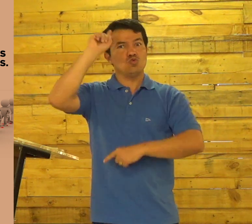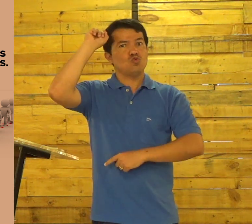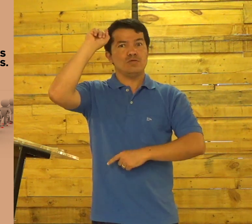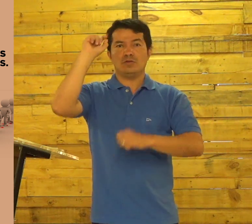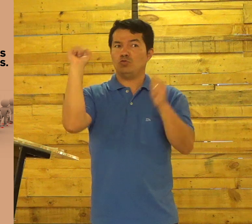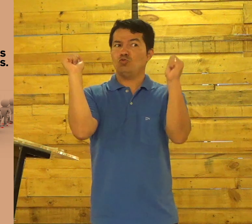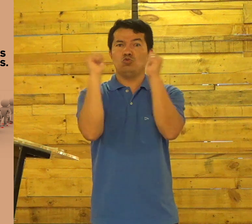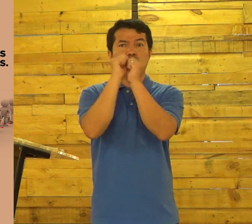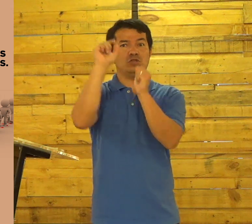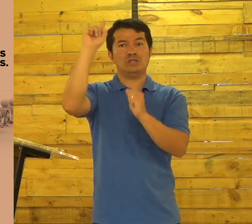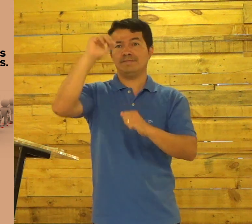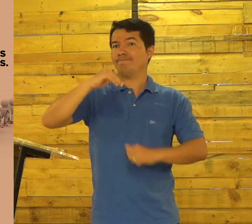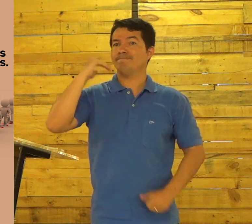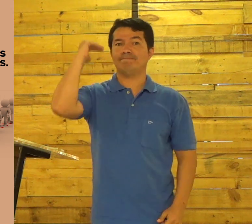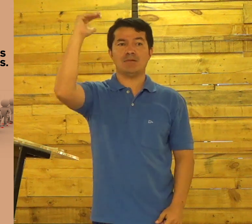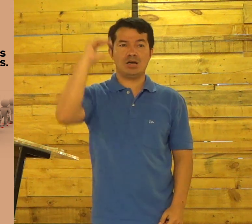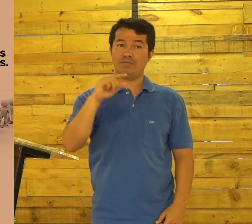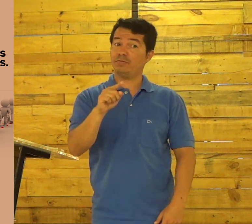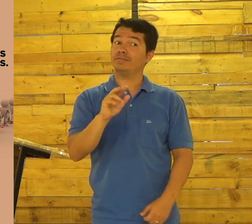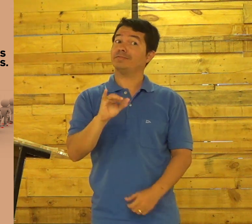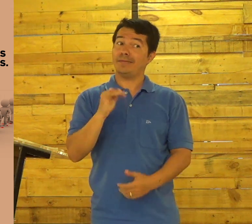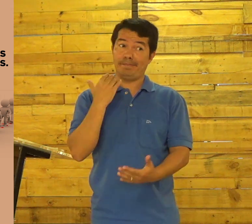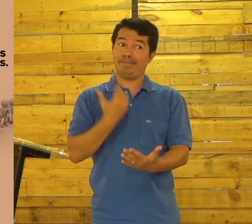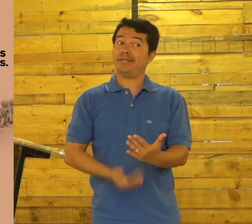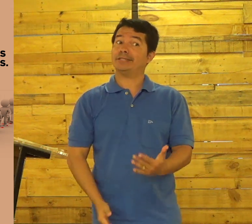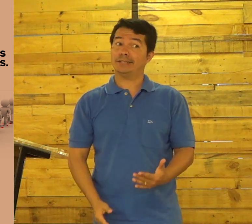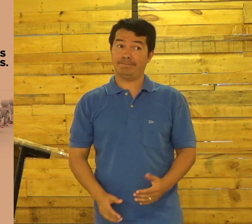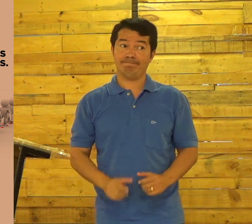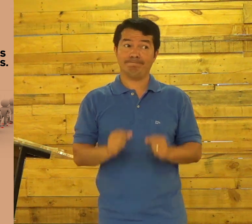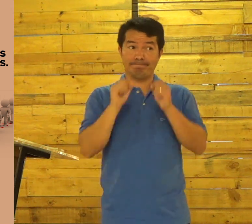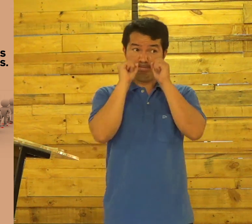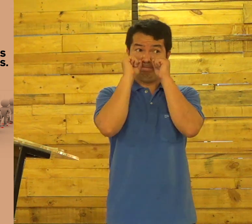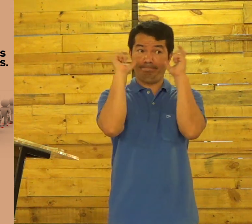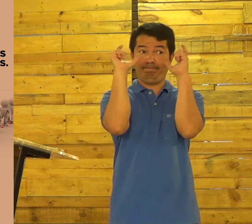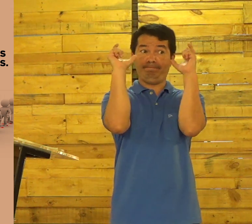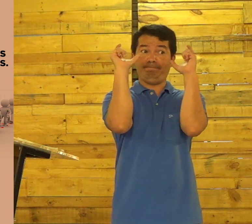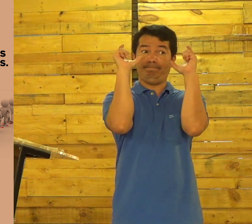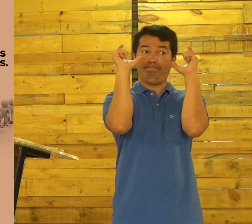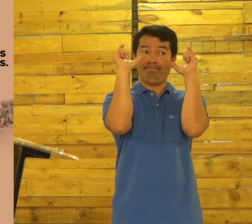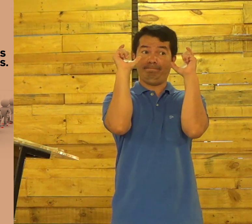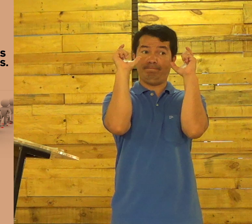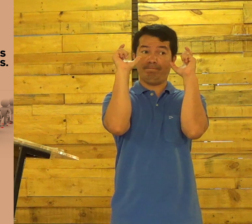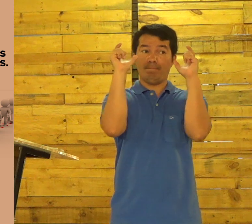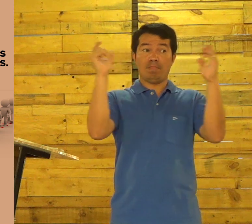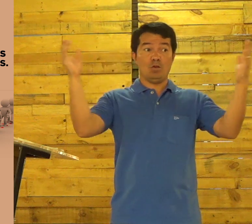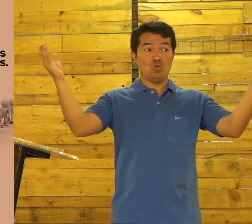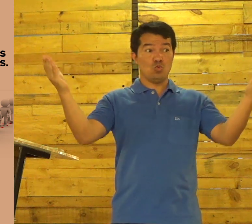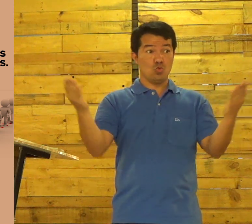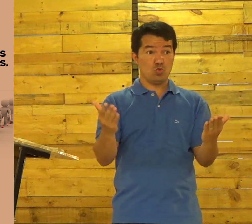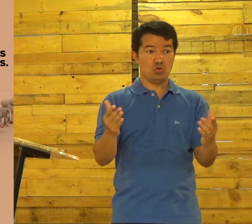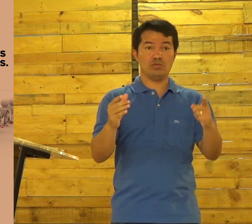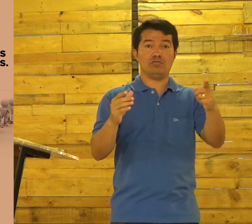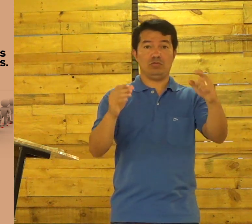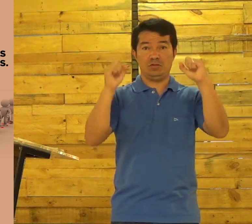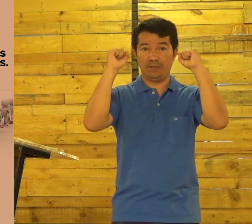De mudar A sua vida Junto com o Senhor Preste atenção Hoje